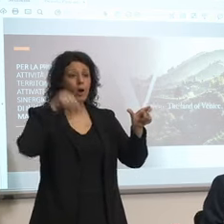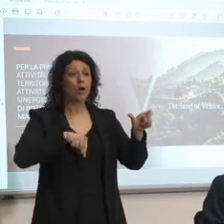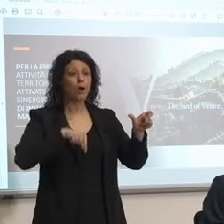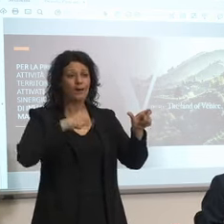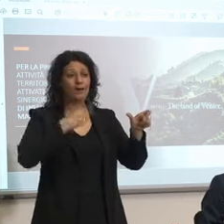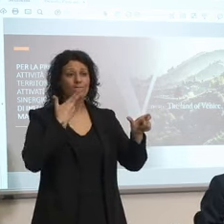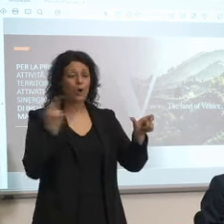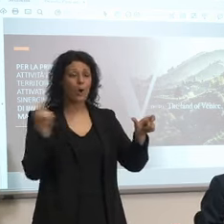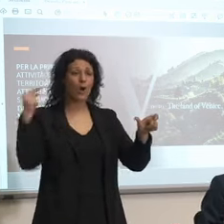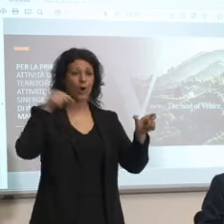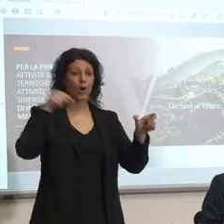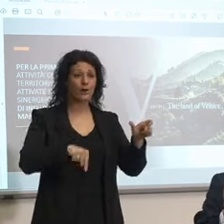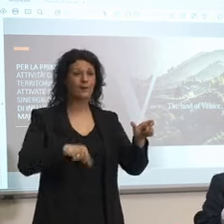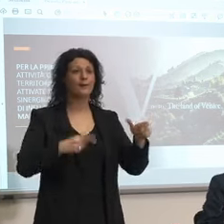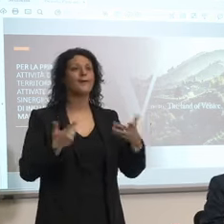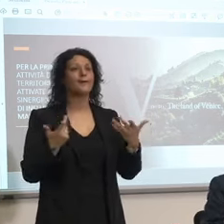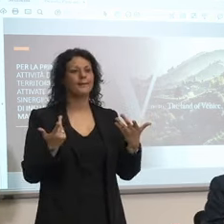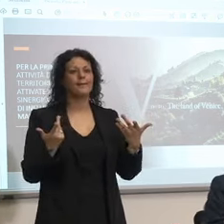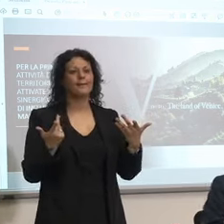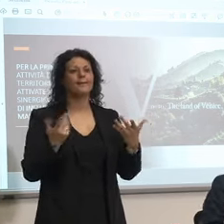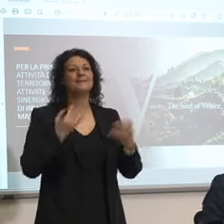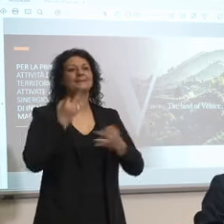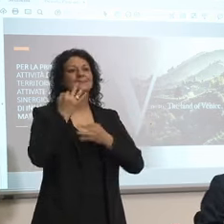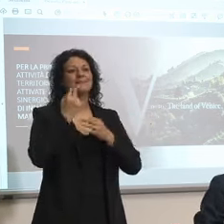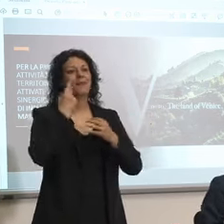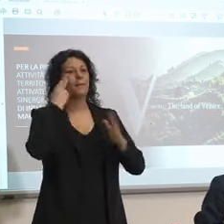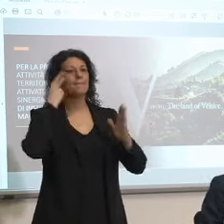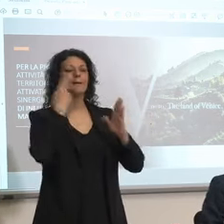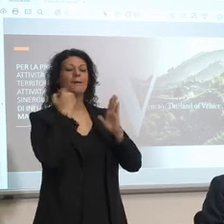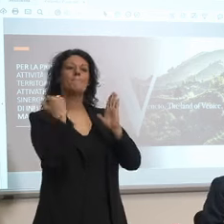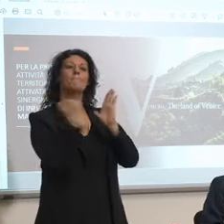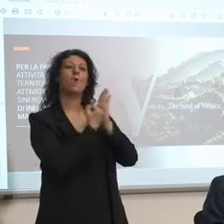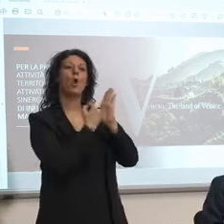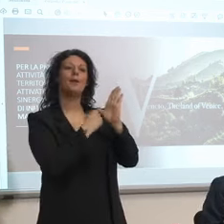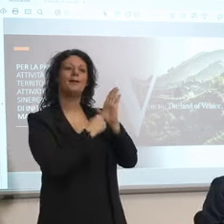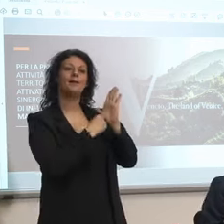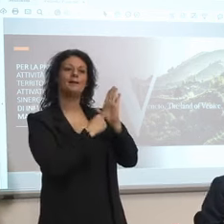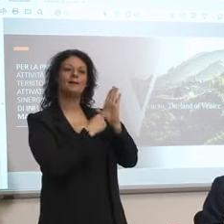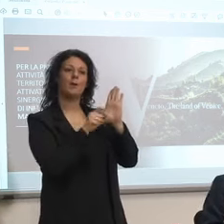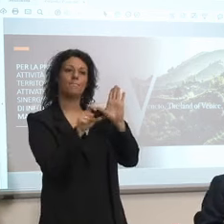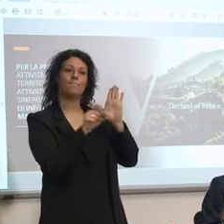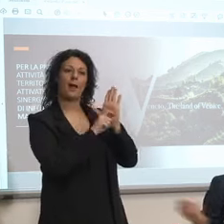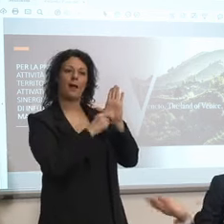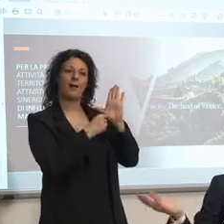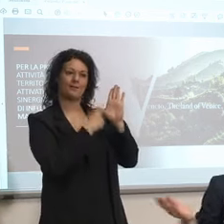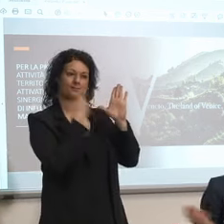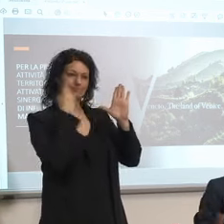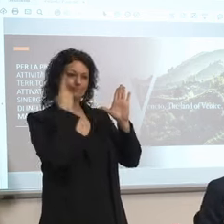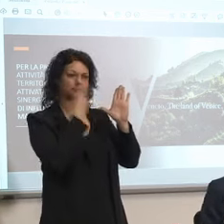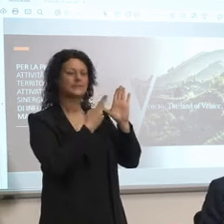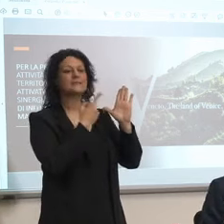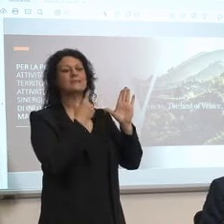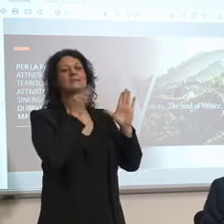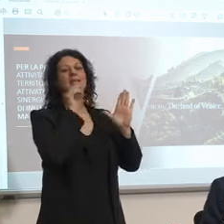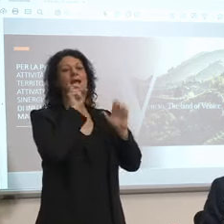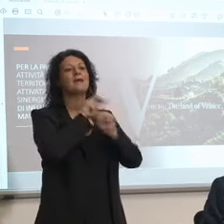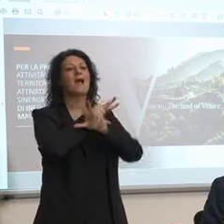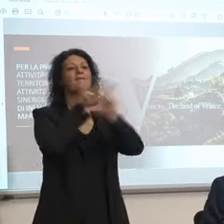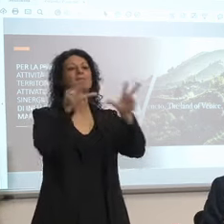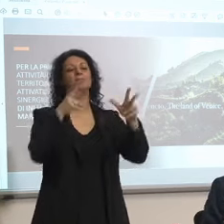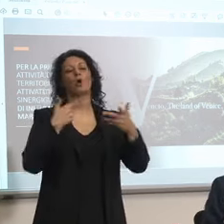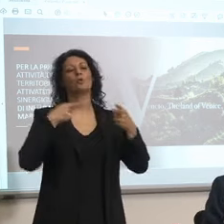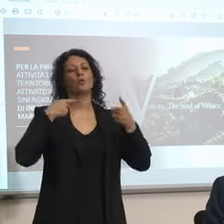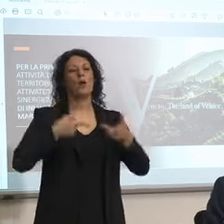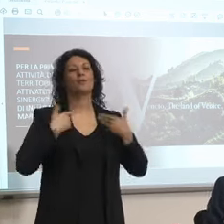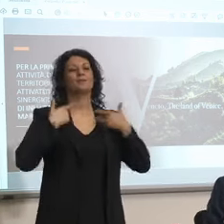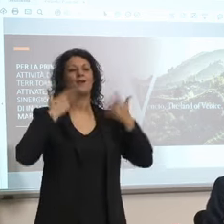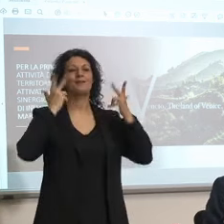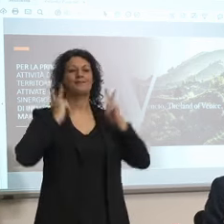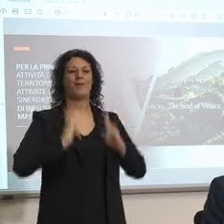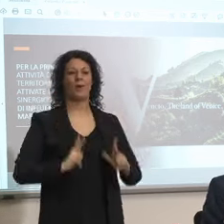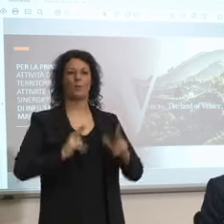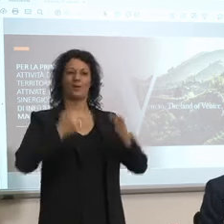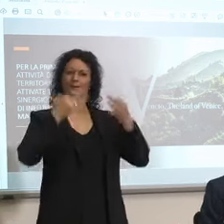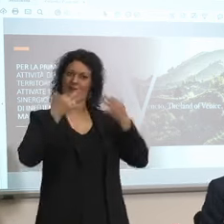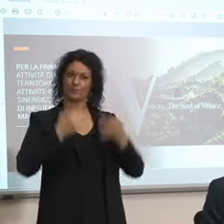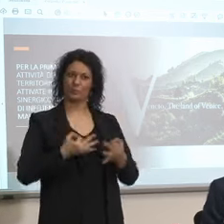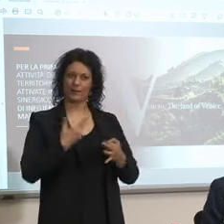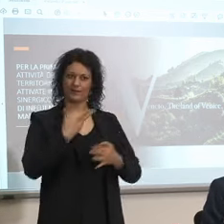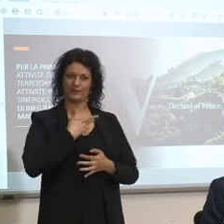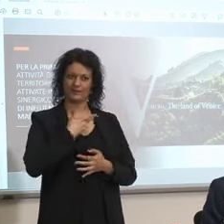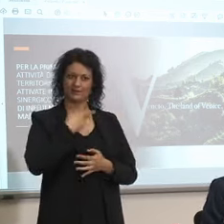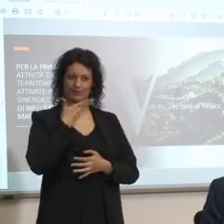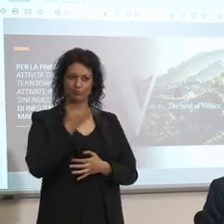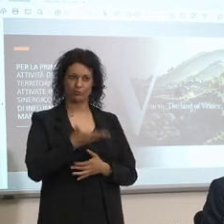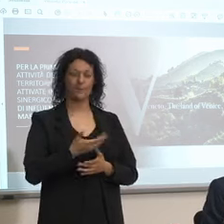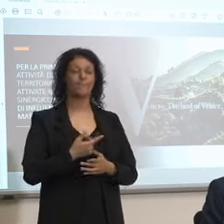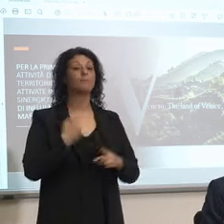affezionata e lo sanno quindi il bollino serve anche per dire tranquilli tra l'altro noi abbiamo anche dei protocolli di sicurezza attivati e ci